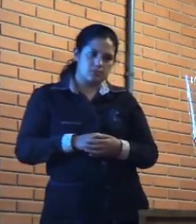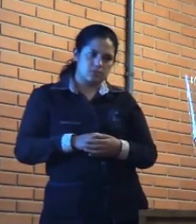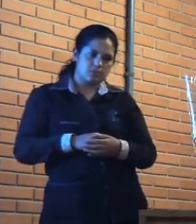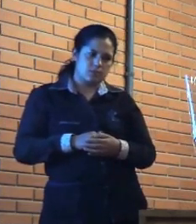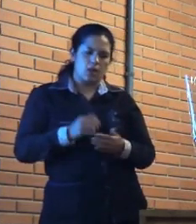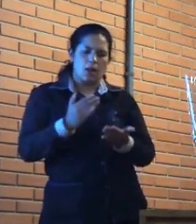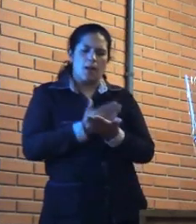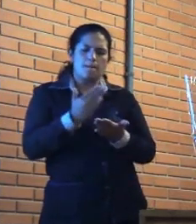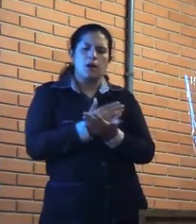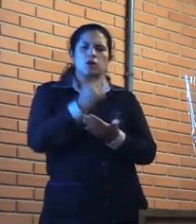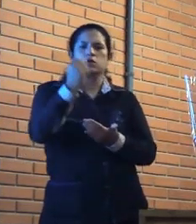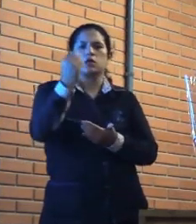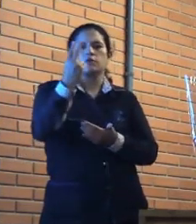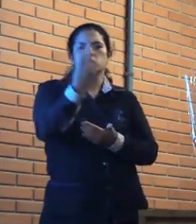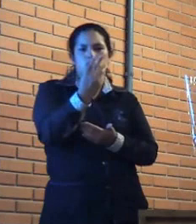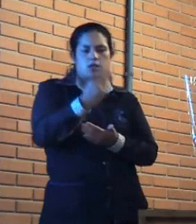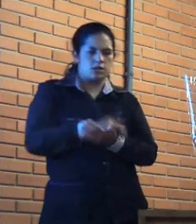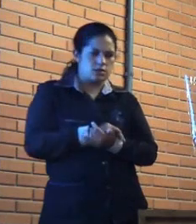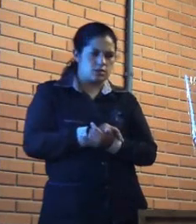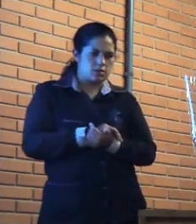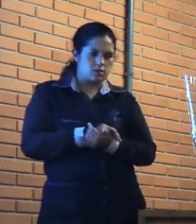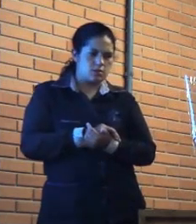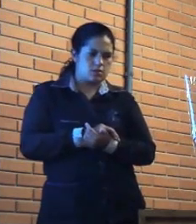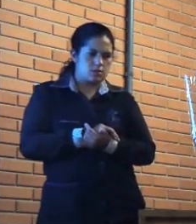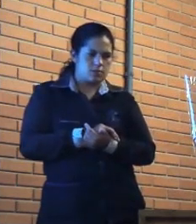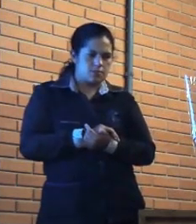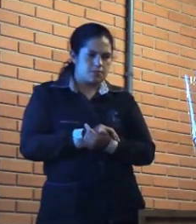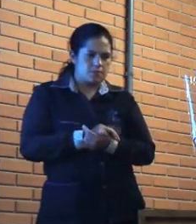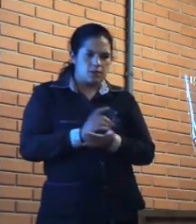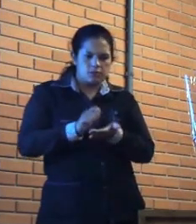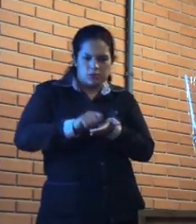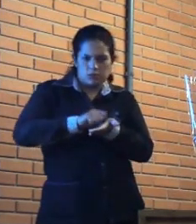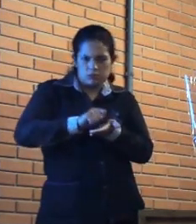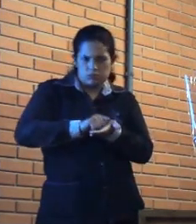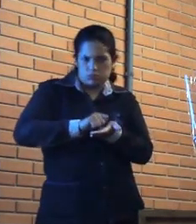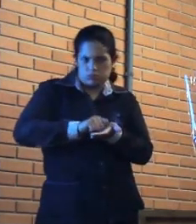Página 23. Está aqui anotado, mas é só...